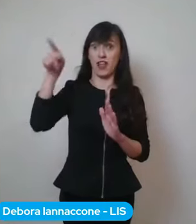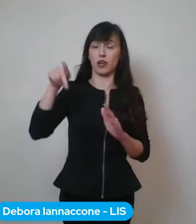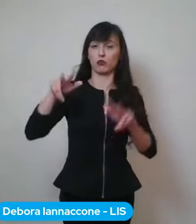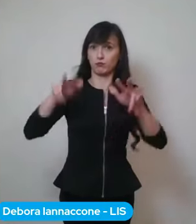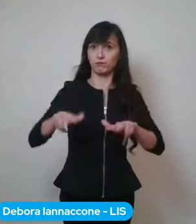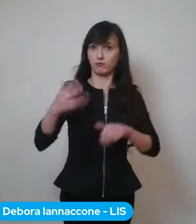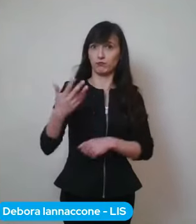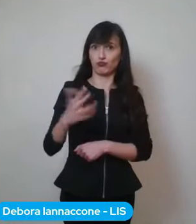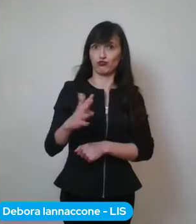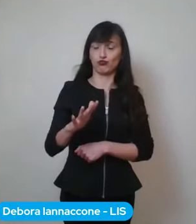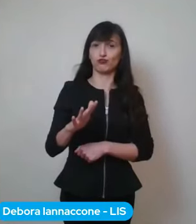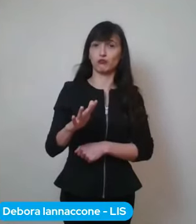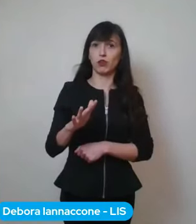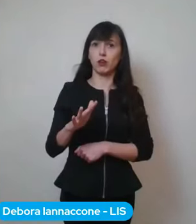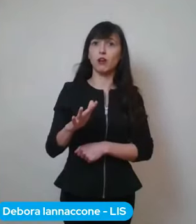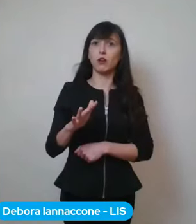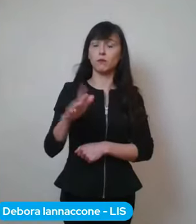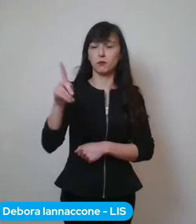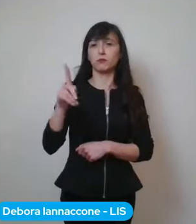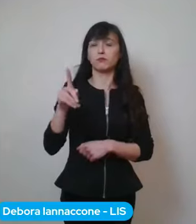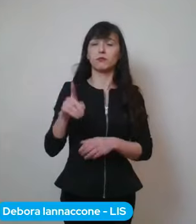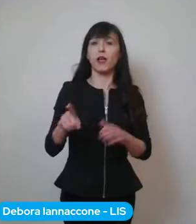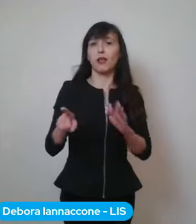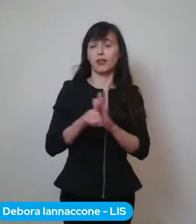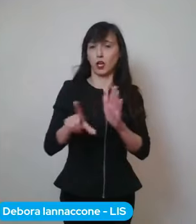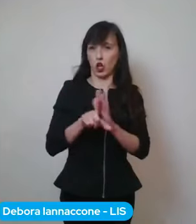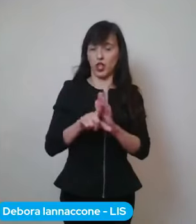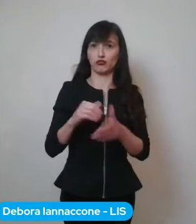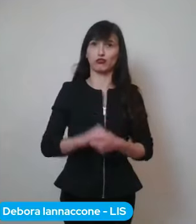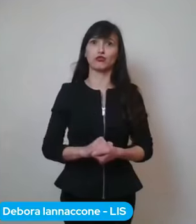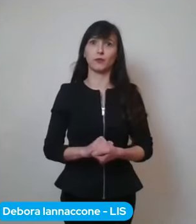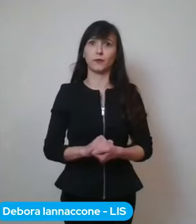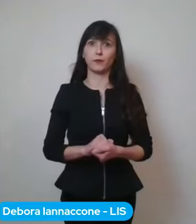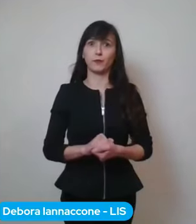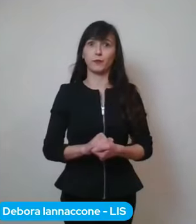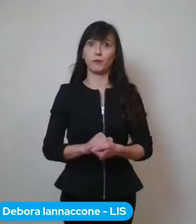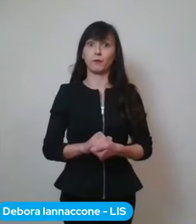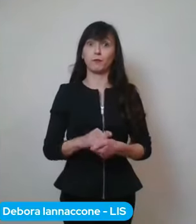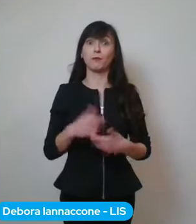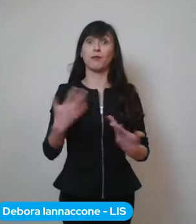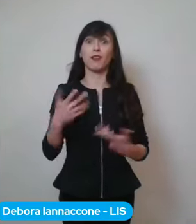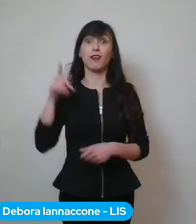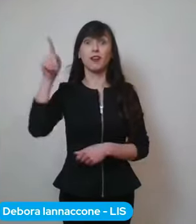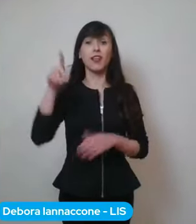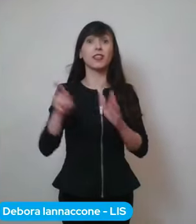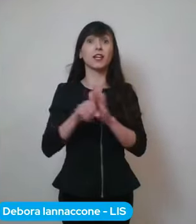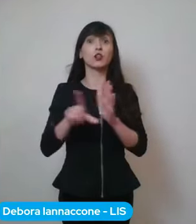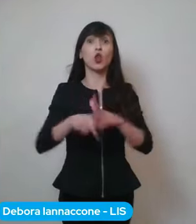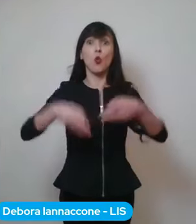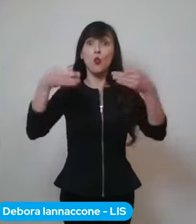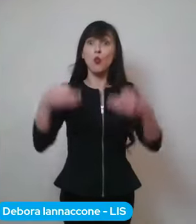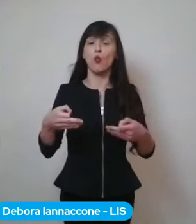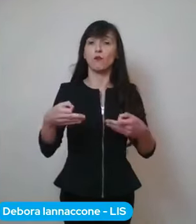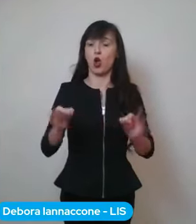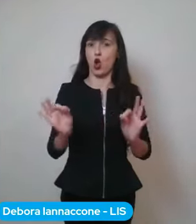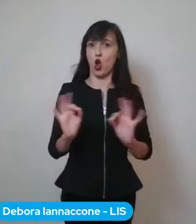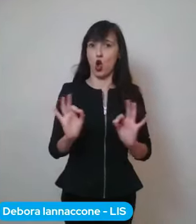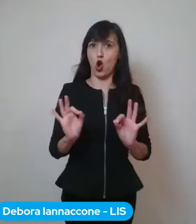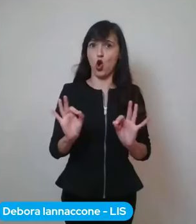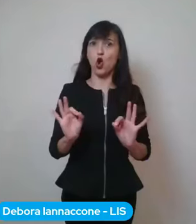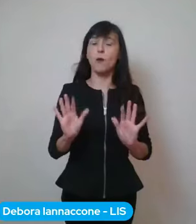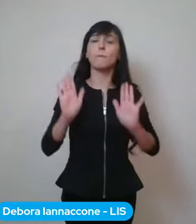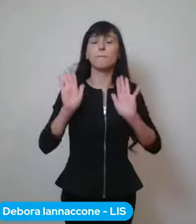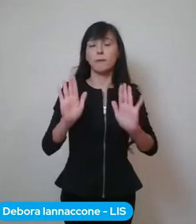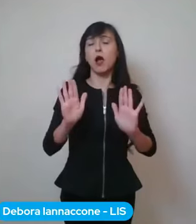tramite un decreto legge. Non abbiamo ancora l'ufficialità della comunicazione, ma di fatto possiamo